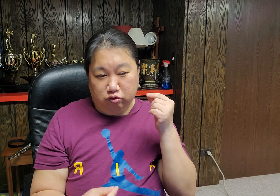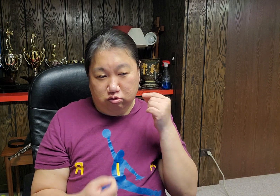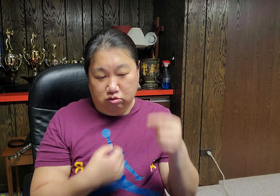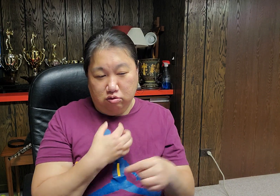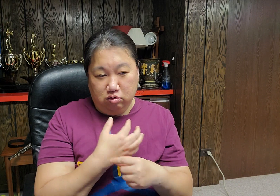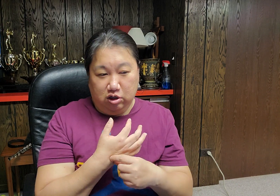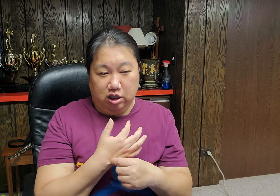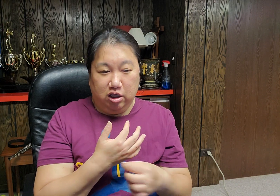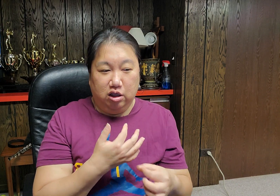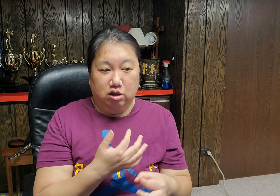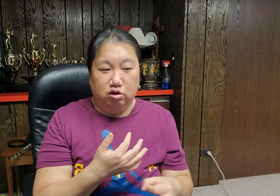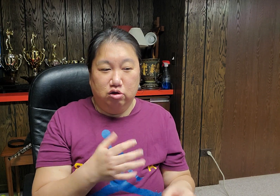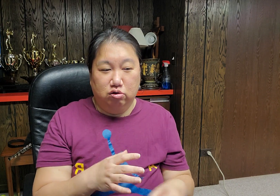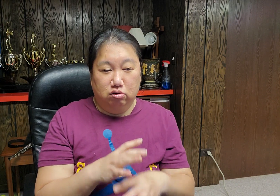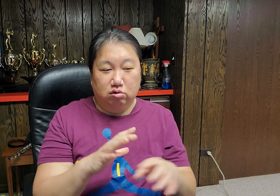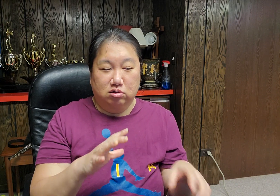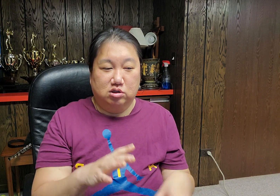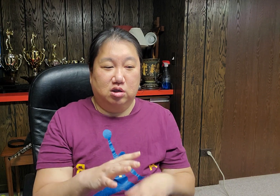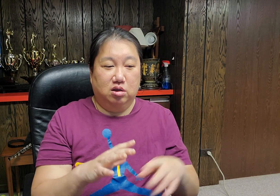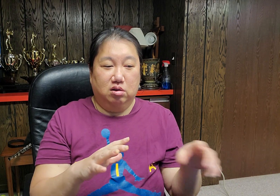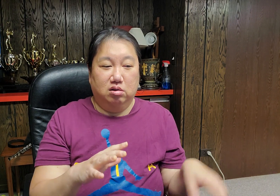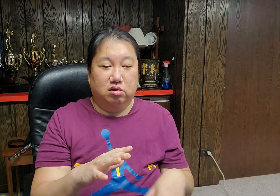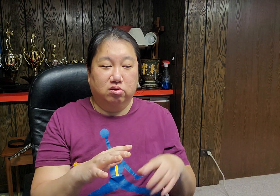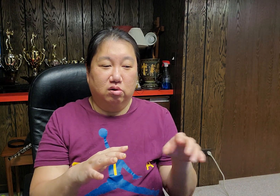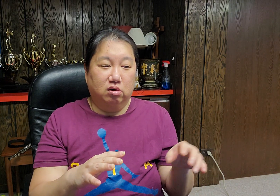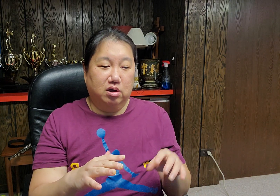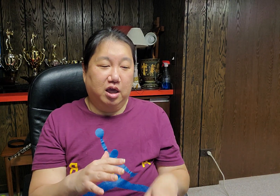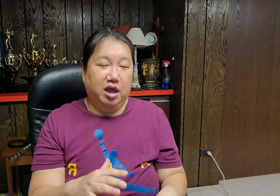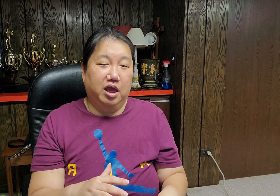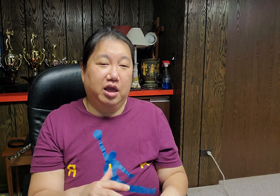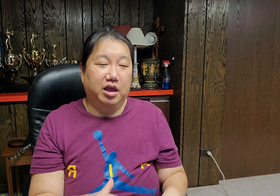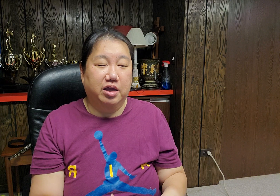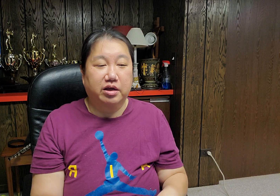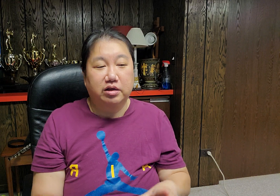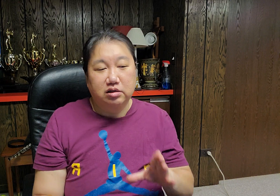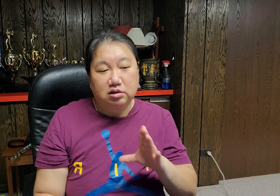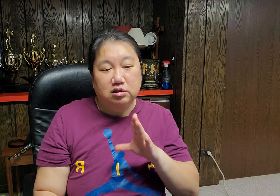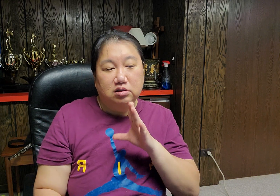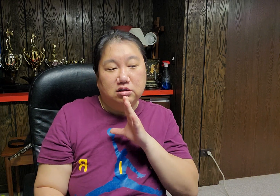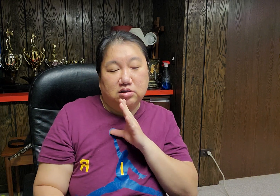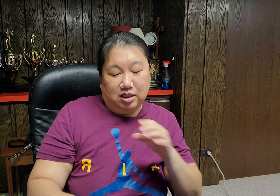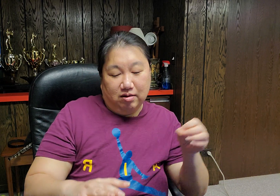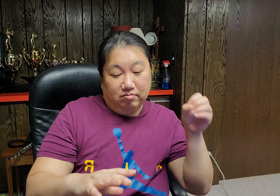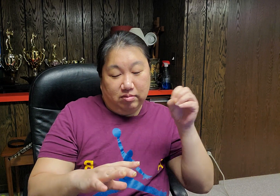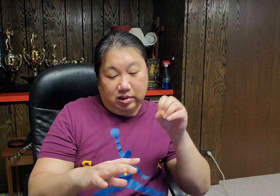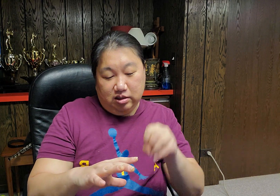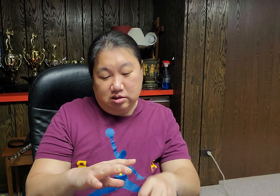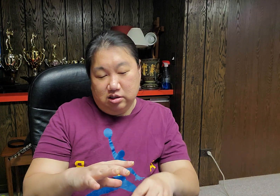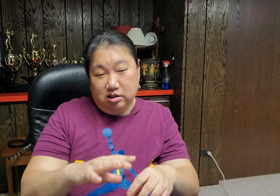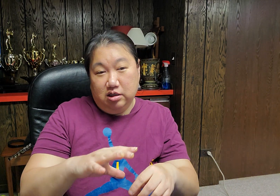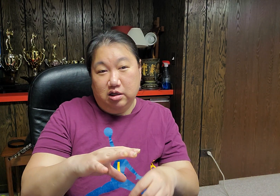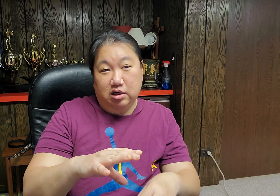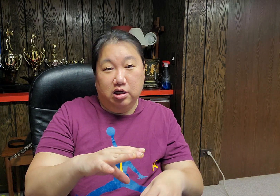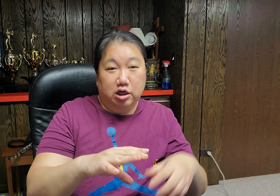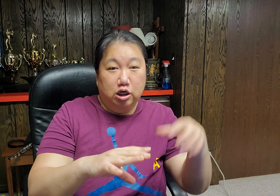허울뿐인 열심 속에 창빛을